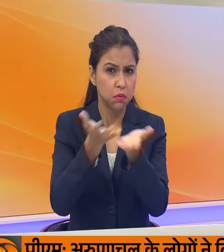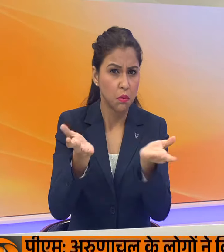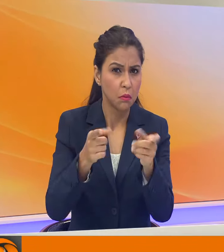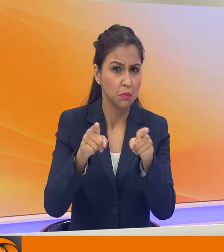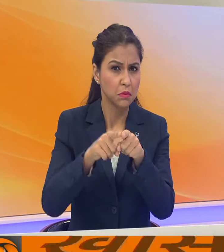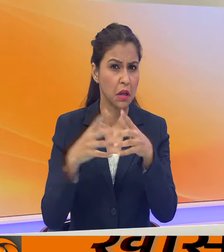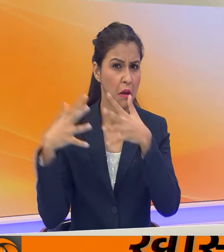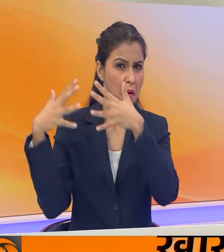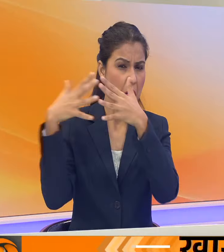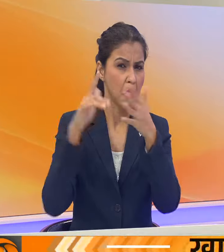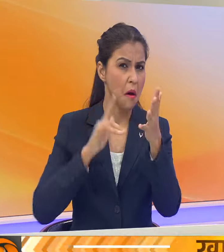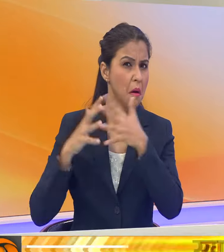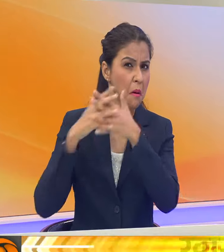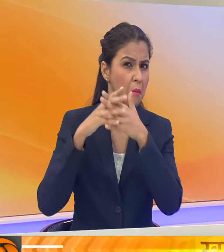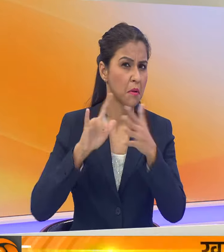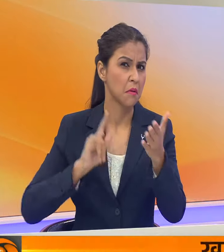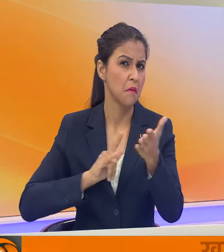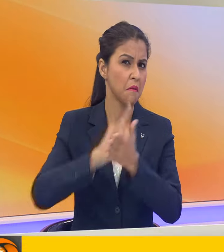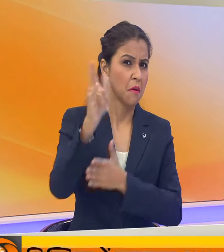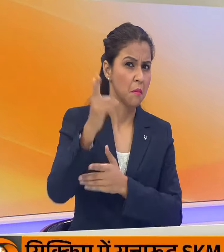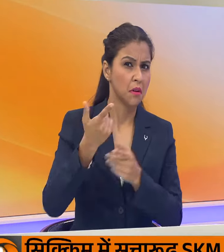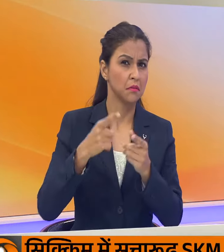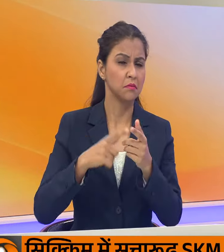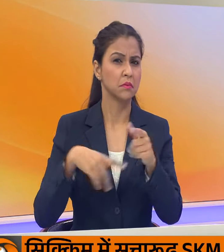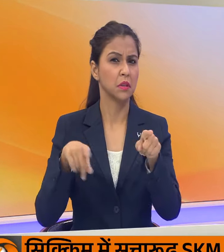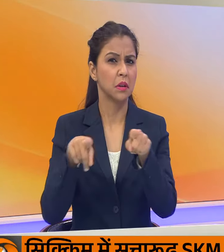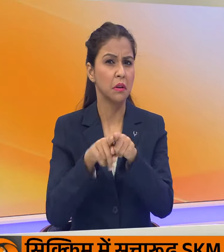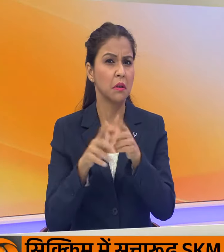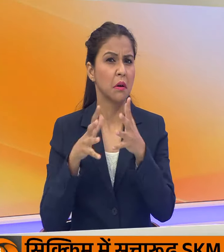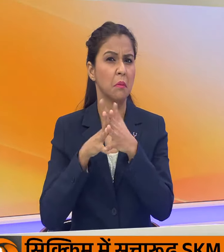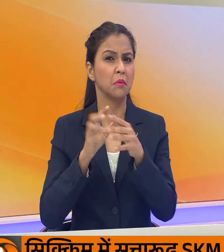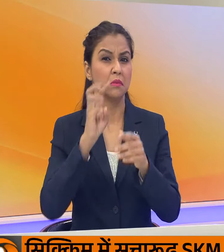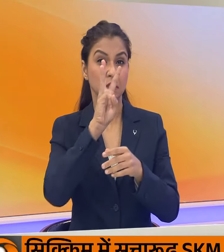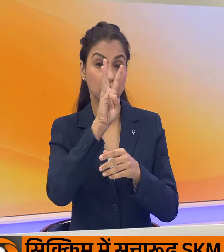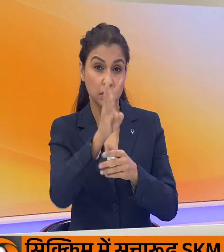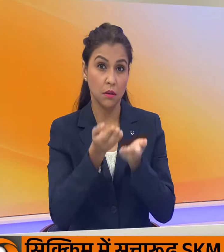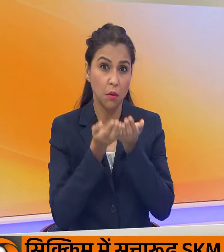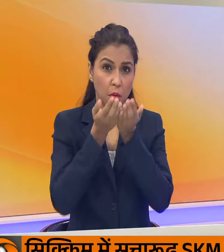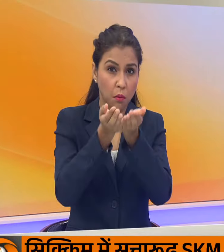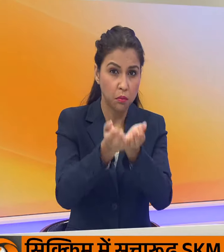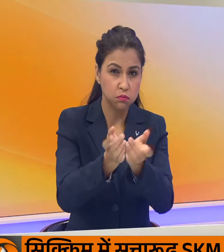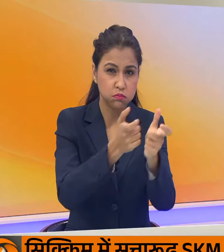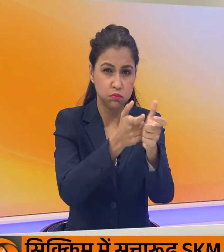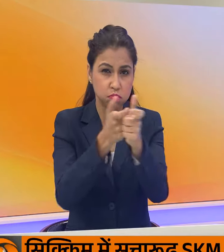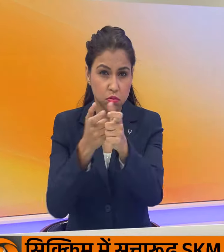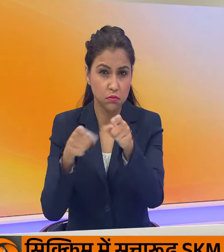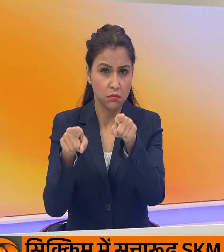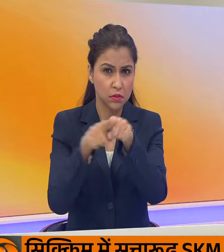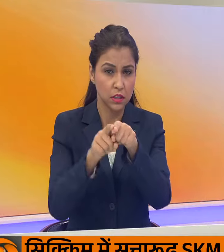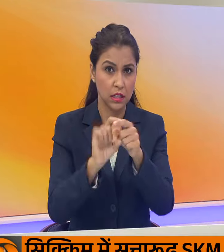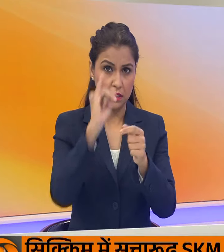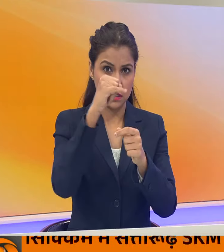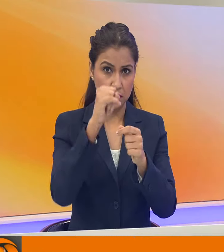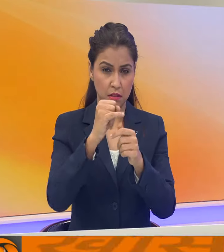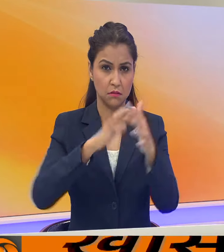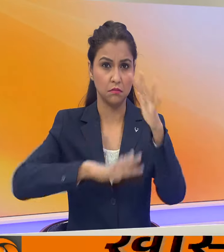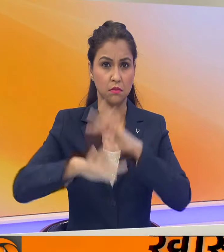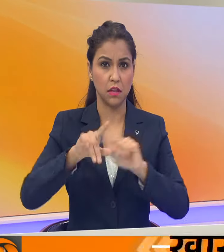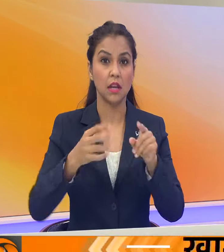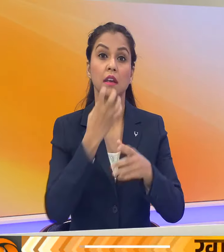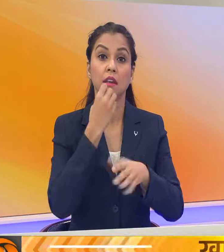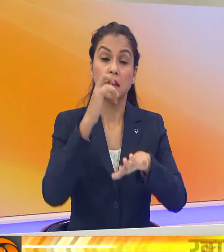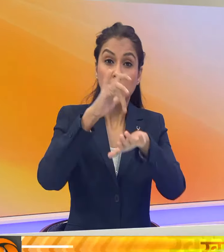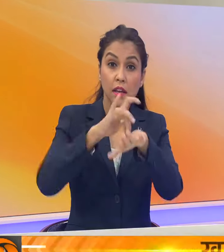विमान वाहक पोत एक अमरीकी विदवनसक और तीन जहाजों को निशाना बना कर छे अभियान चलाए। एरान